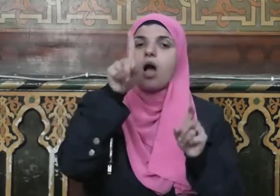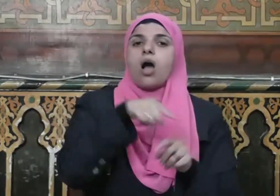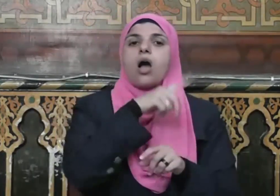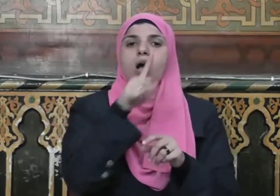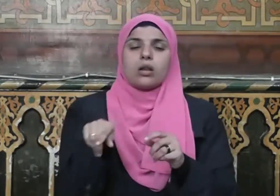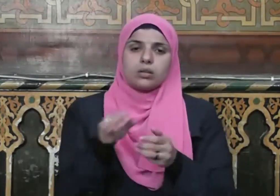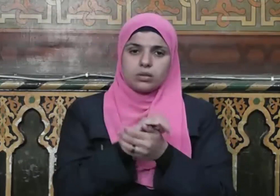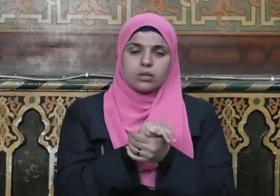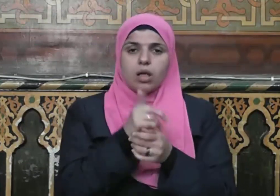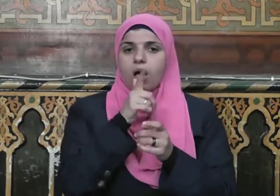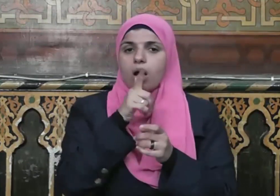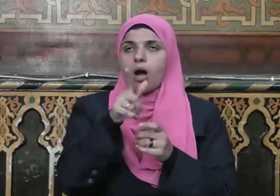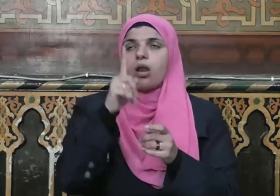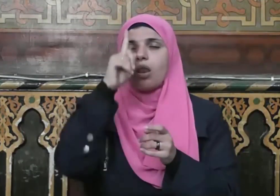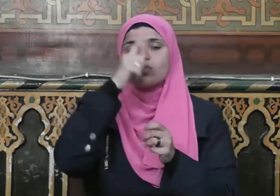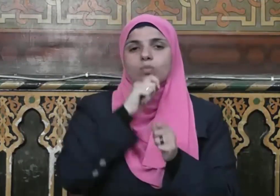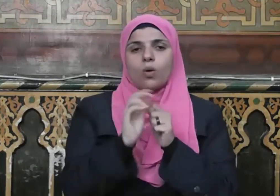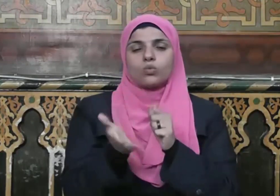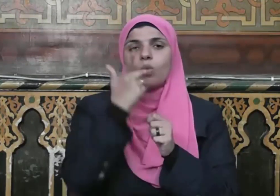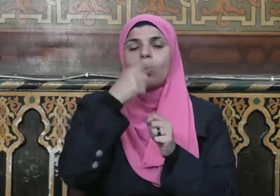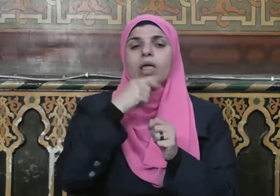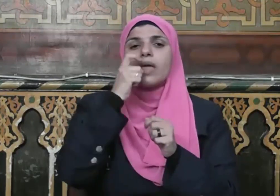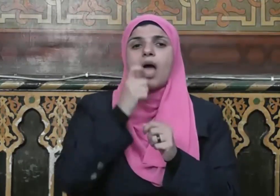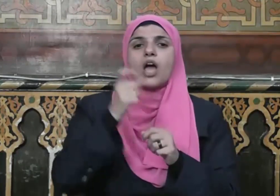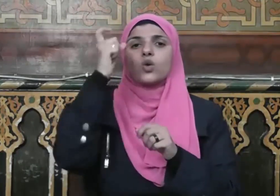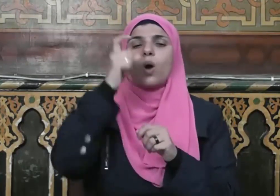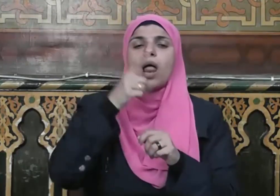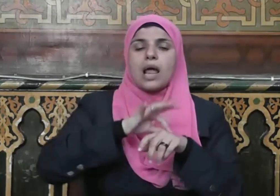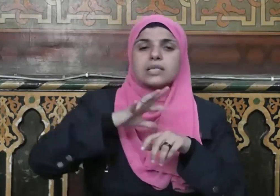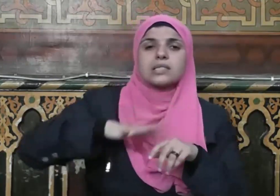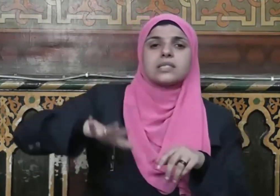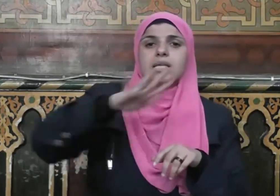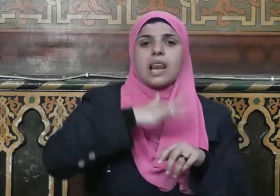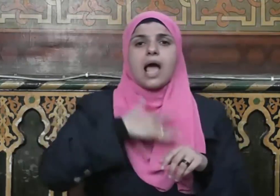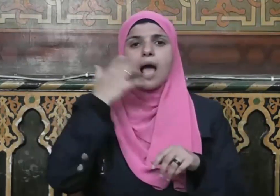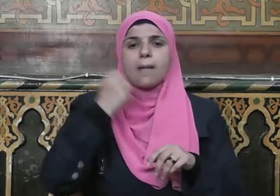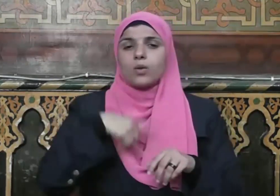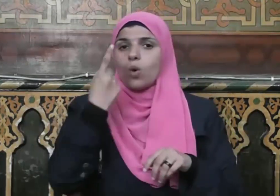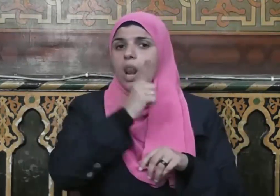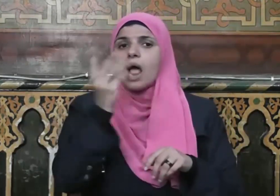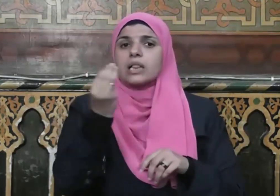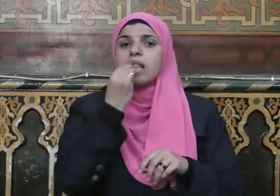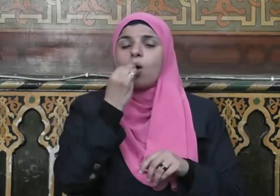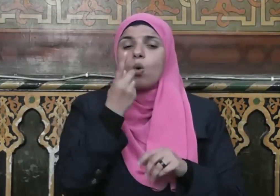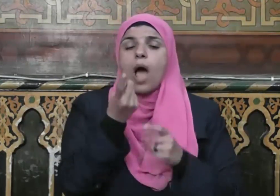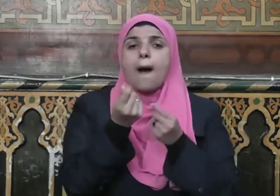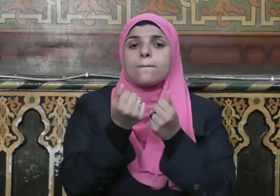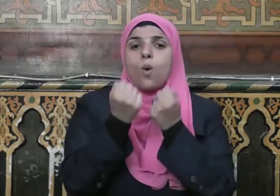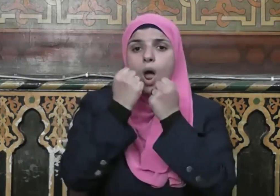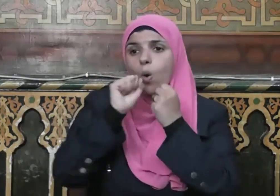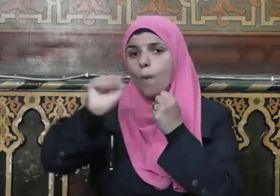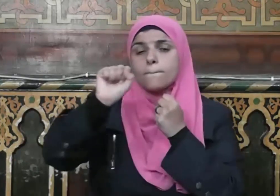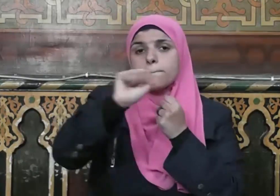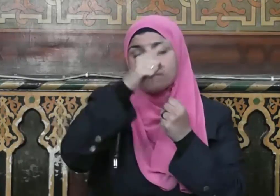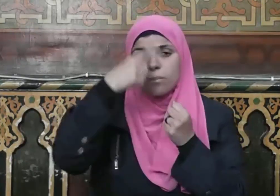التعدي قال تعالى يا أيها الذين آمنوا لا تأكلوا أموالكم